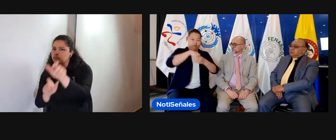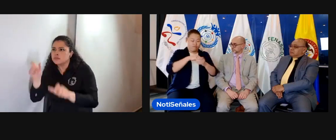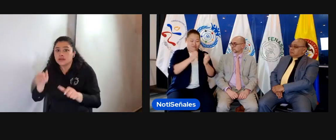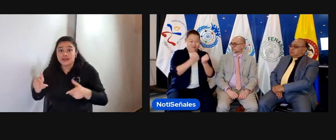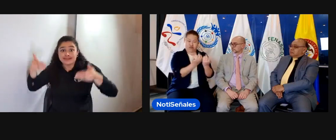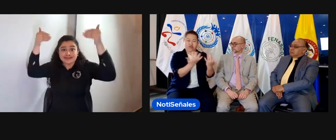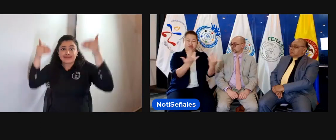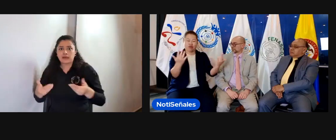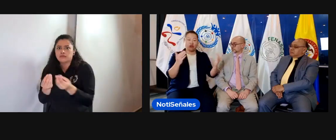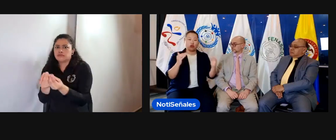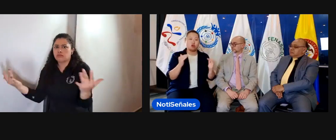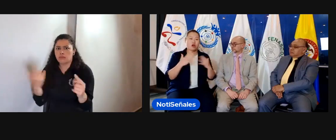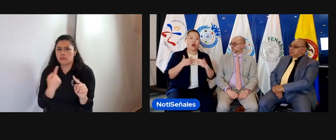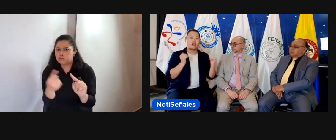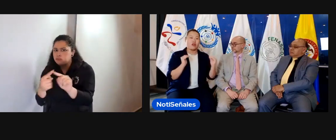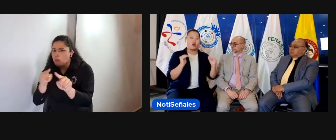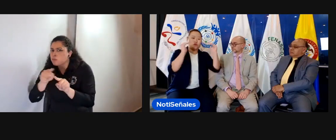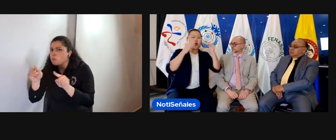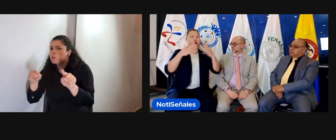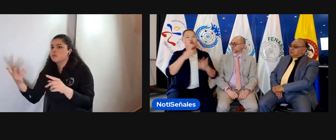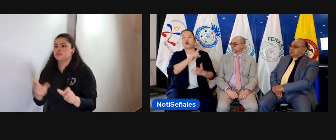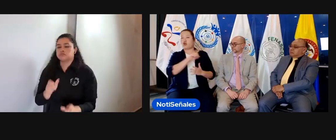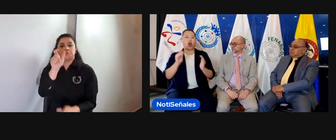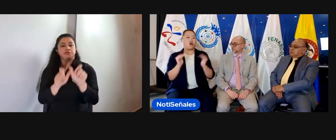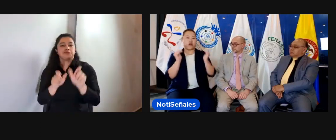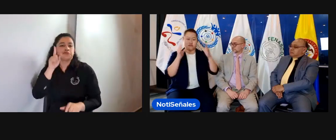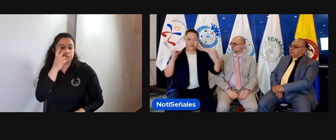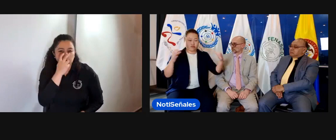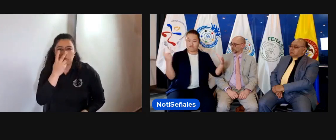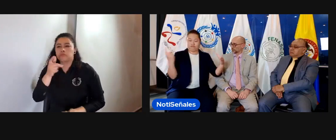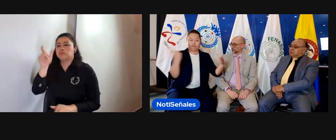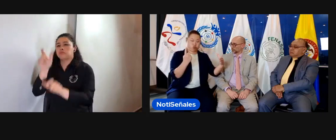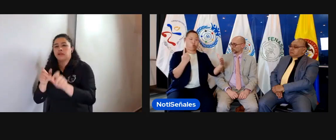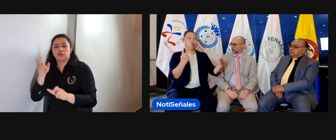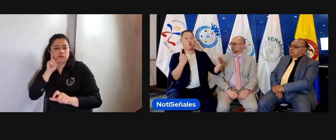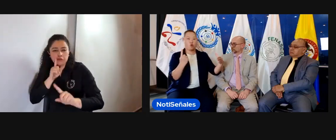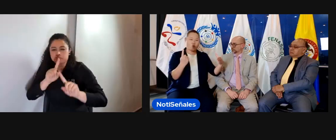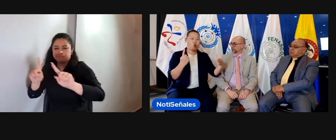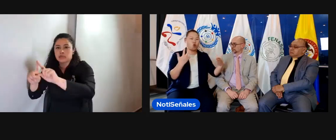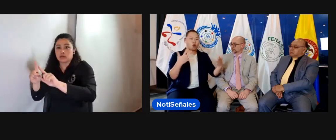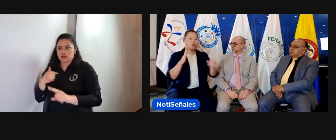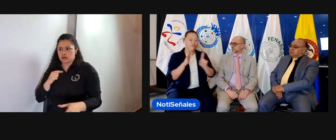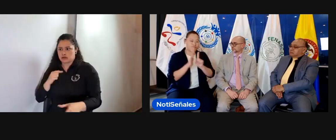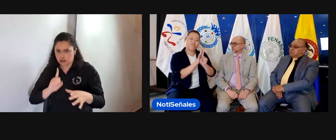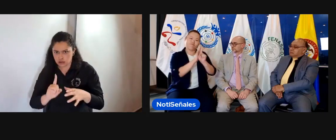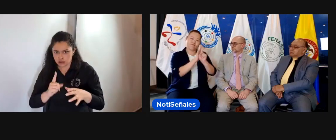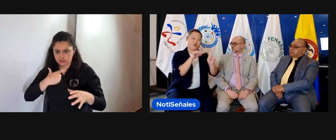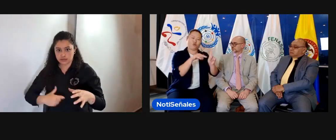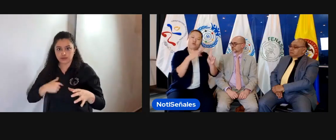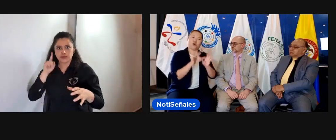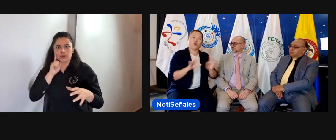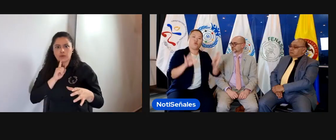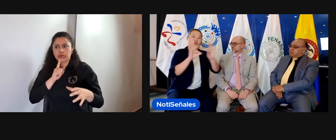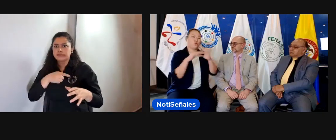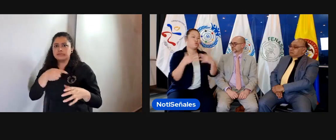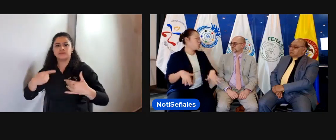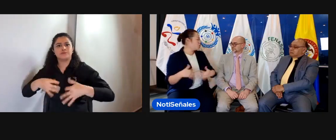la única organización de personas sordas, pues los jóvenes estamos allí y se genera un gran impacto mostrando a las personas